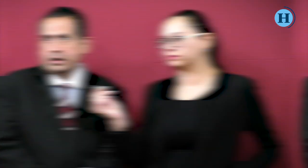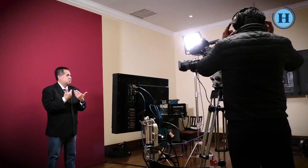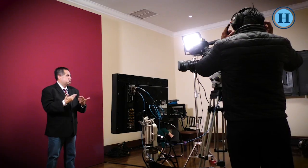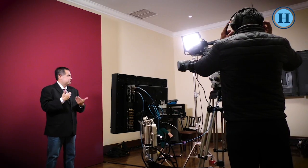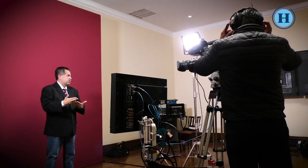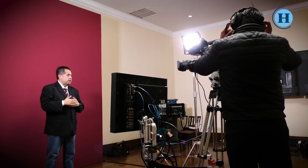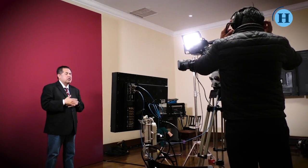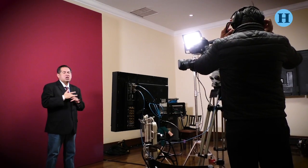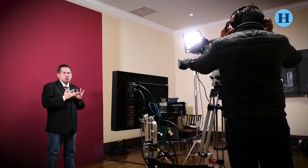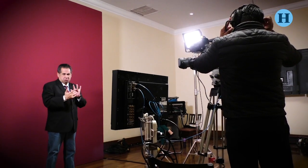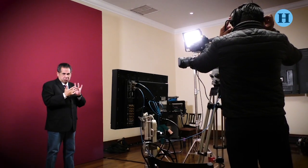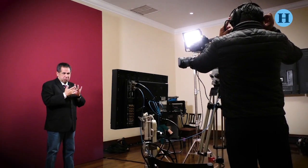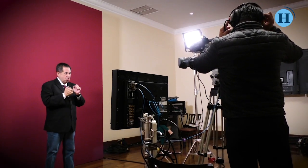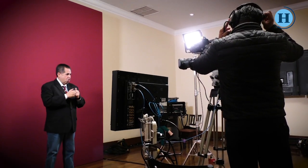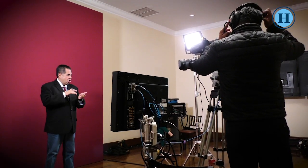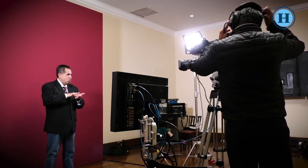sordas.